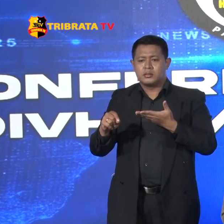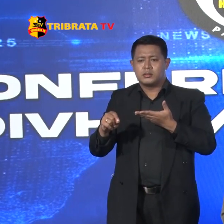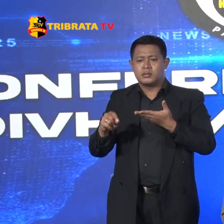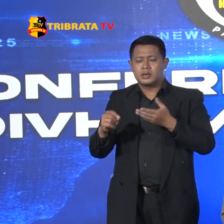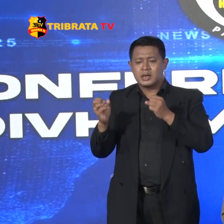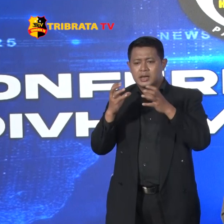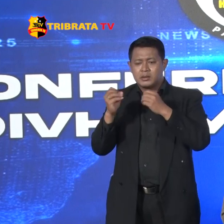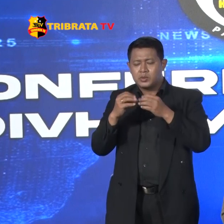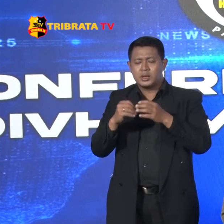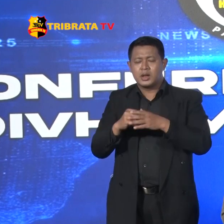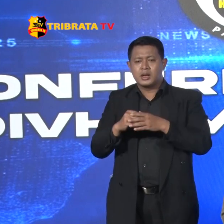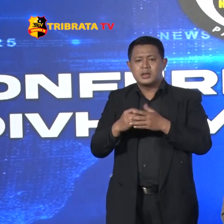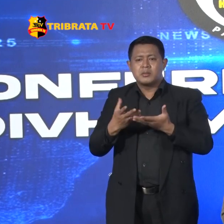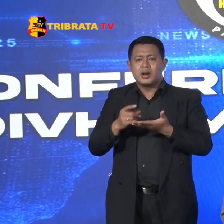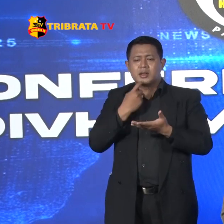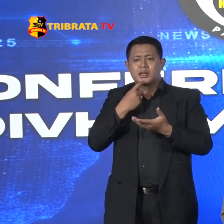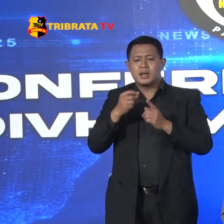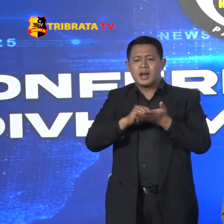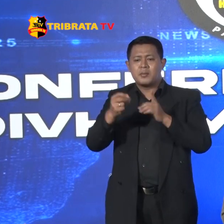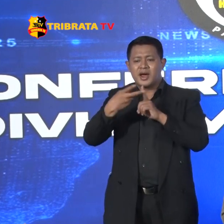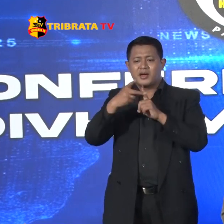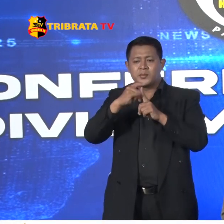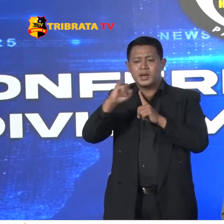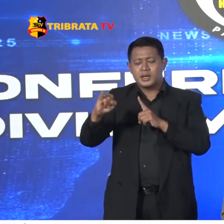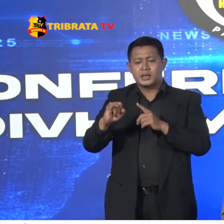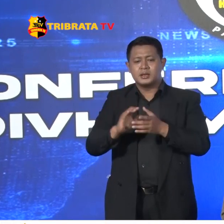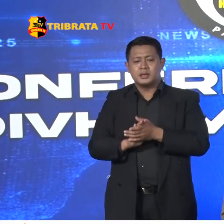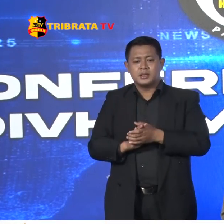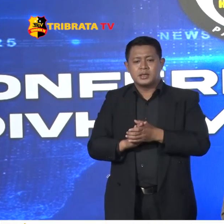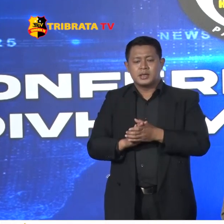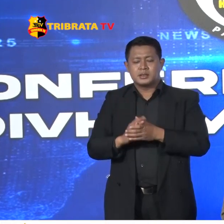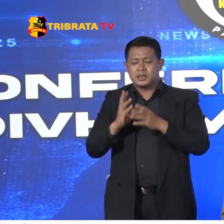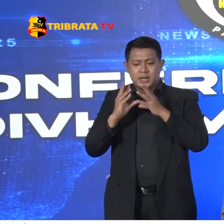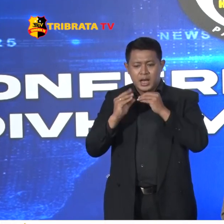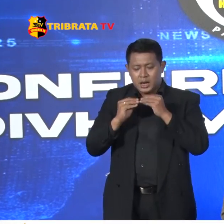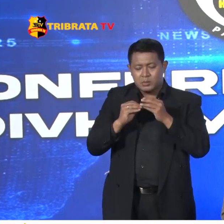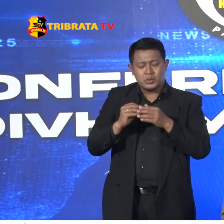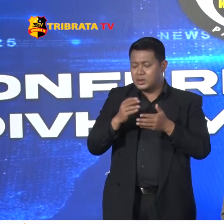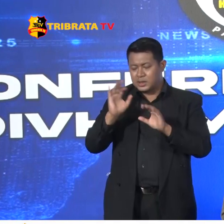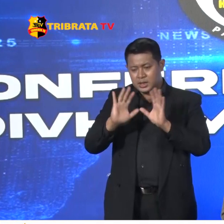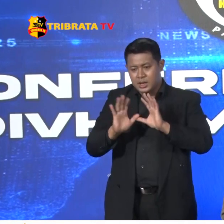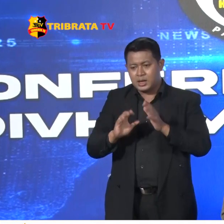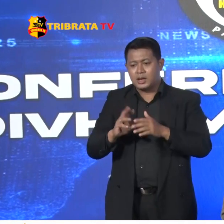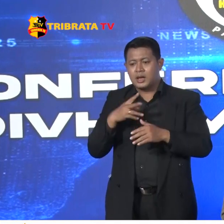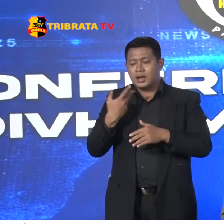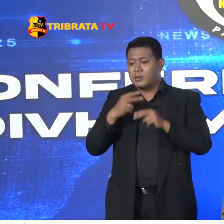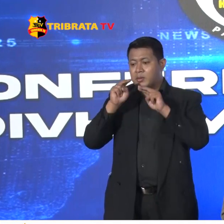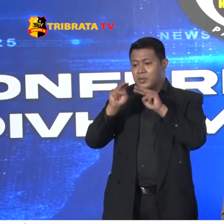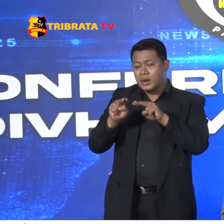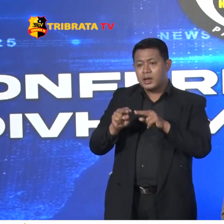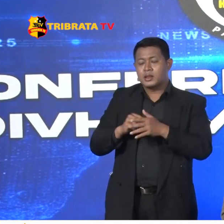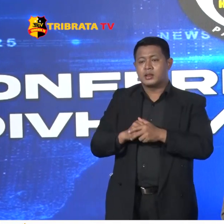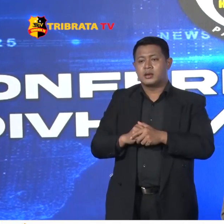Keributan Sendiri Pak Maksudnya Gimana Kita Tidak Meributkan Itu Tentunya Kita Melihat